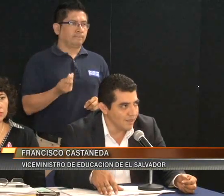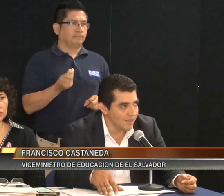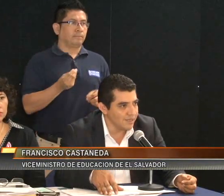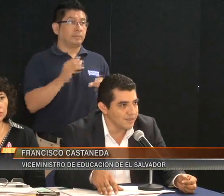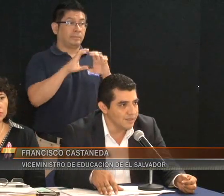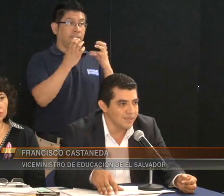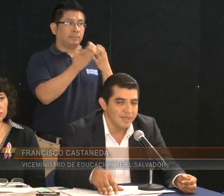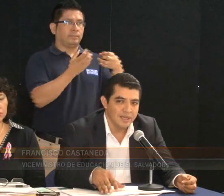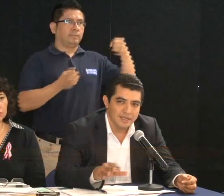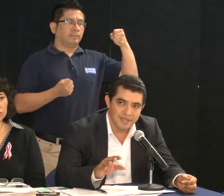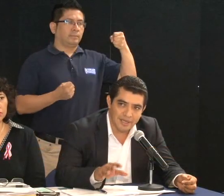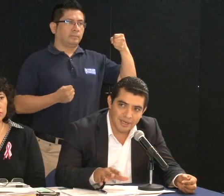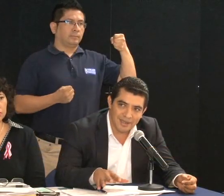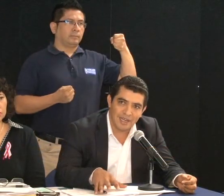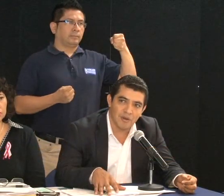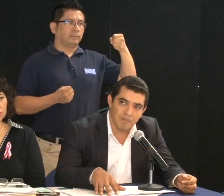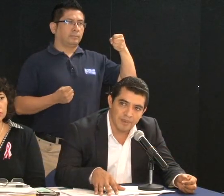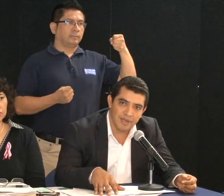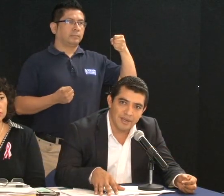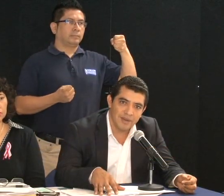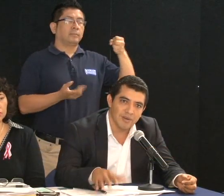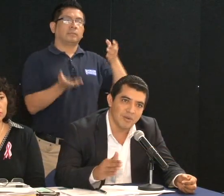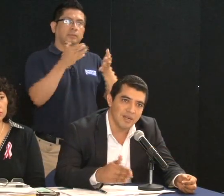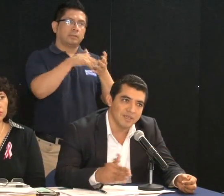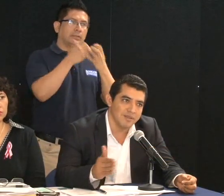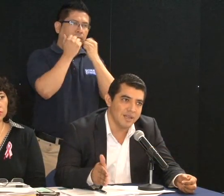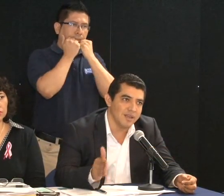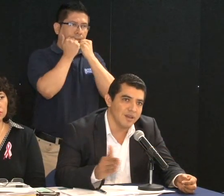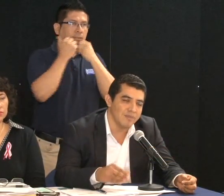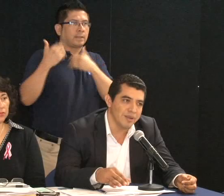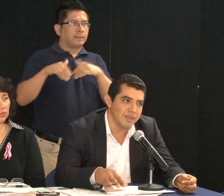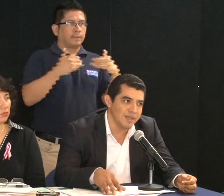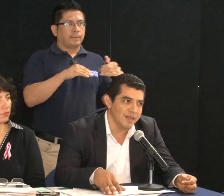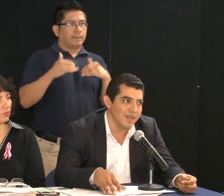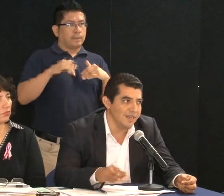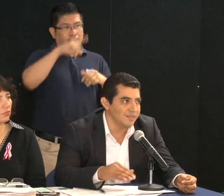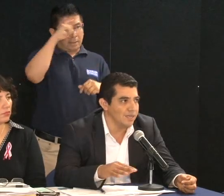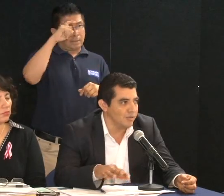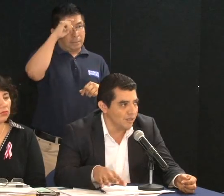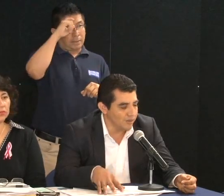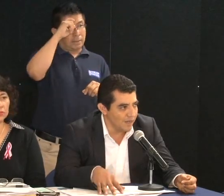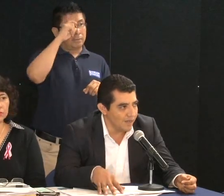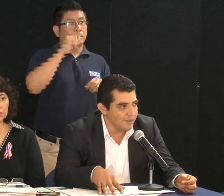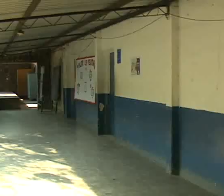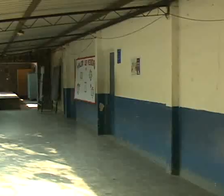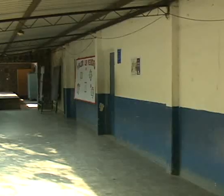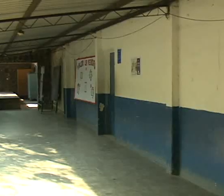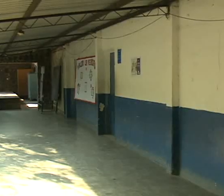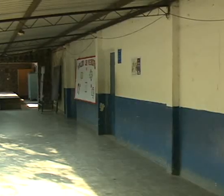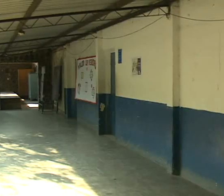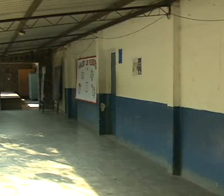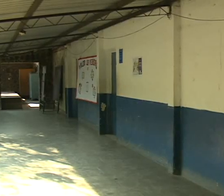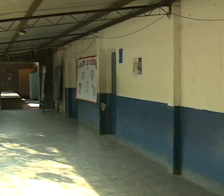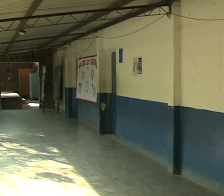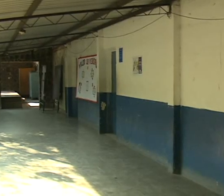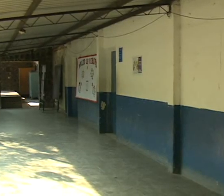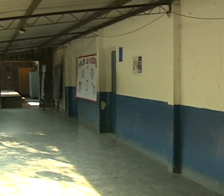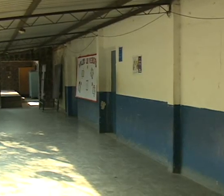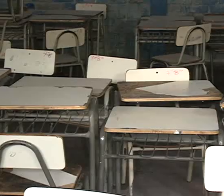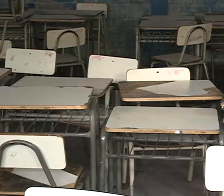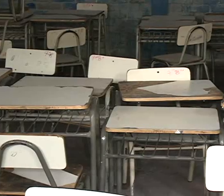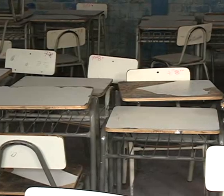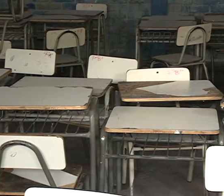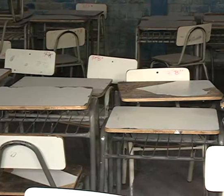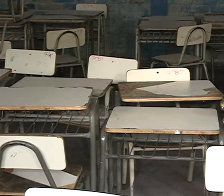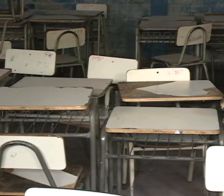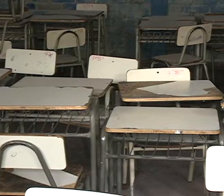suspensión de clases se recupere con actividades complementarias extracurriculares. Educación además informó